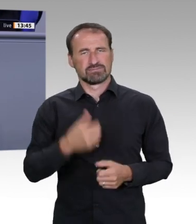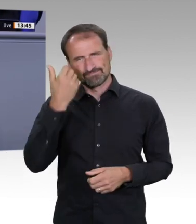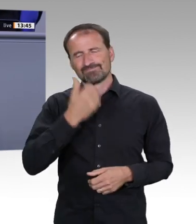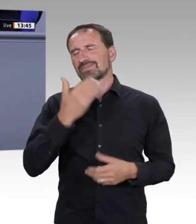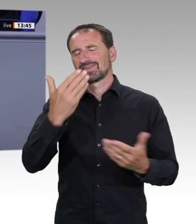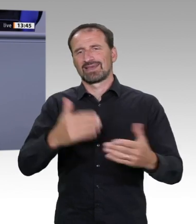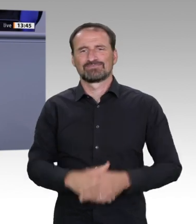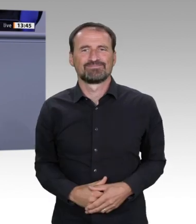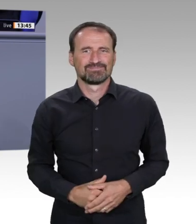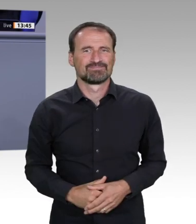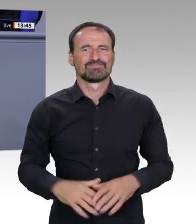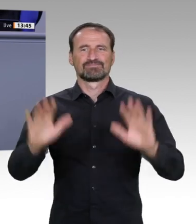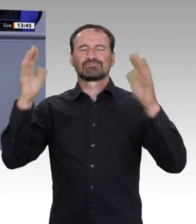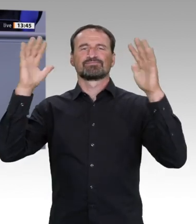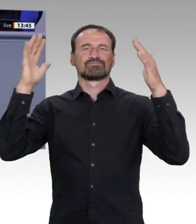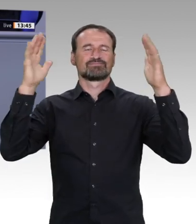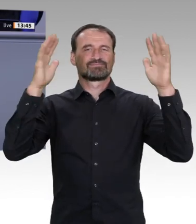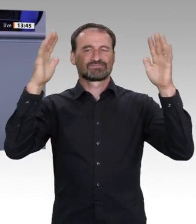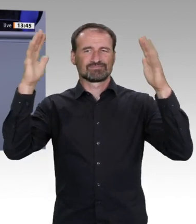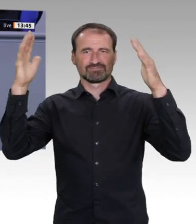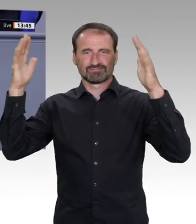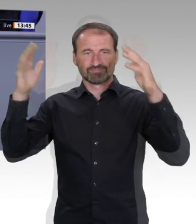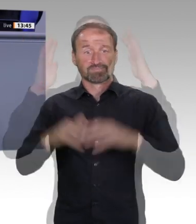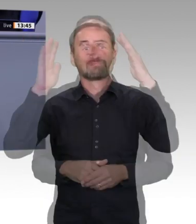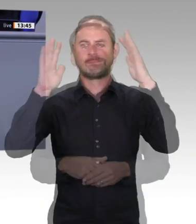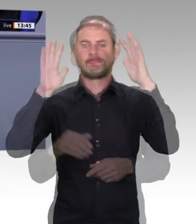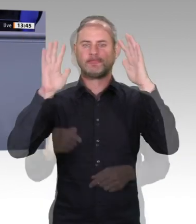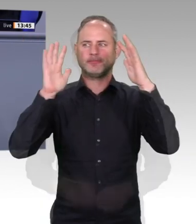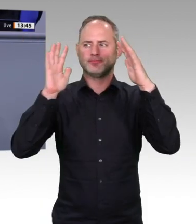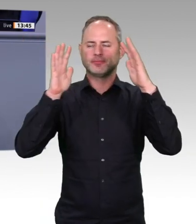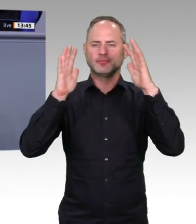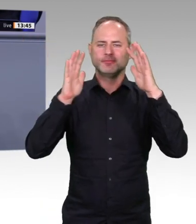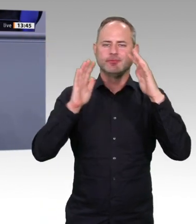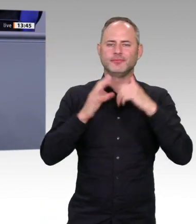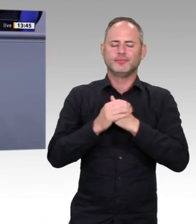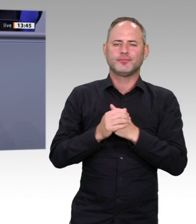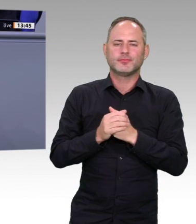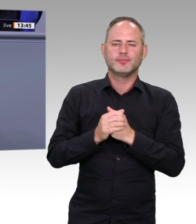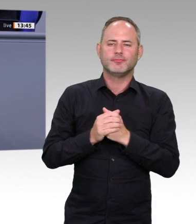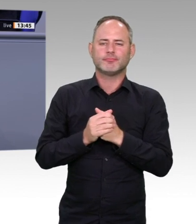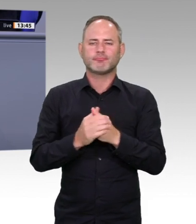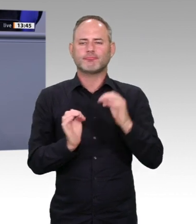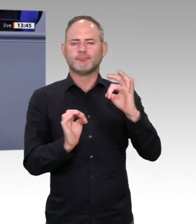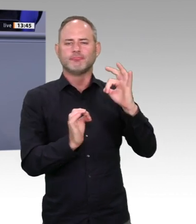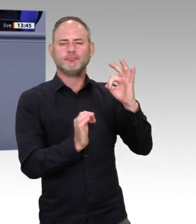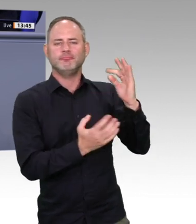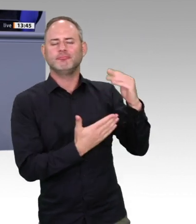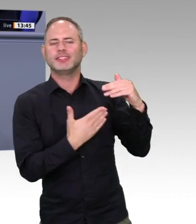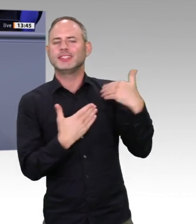können wir uns einfach nicht leisten. Liebe Kolleginnen und Kollegen, die Welt